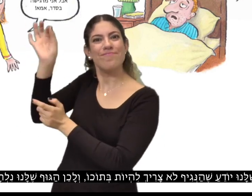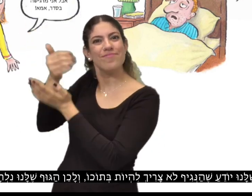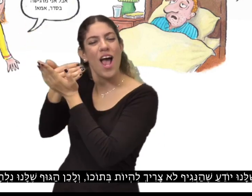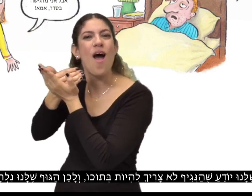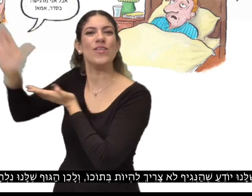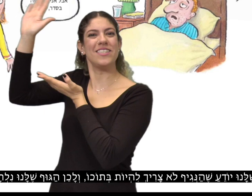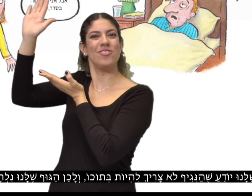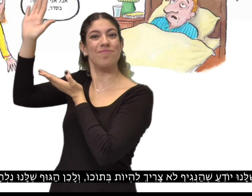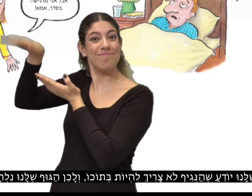והורג אותו.